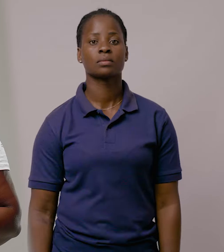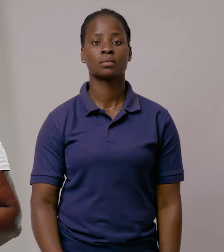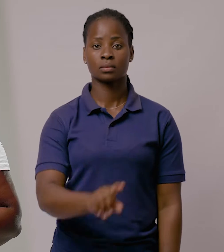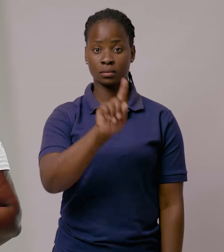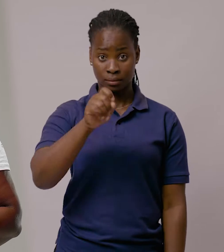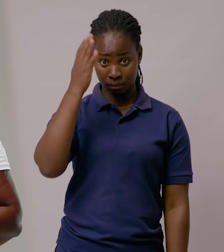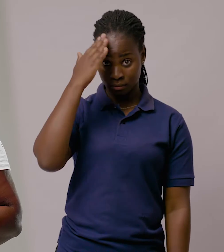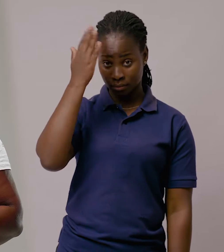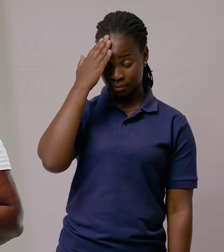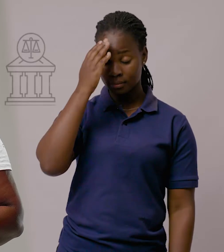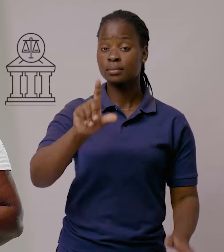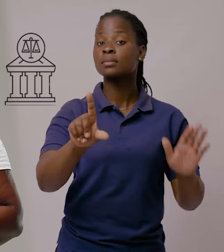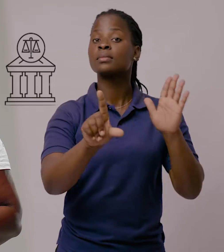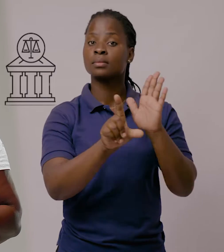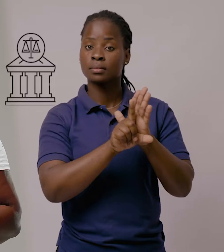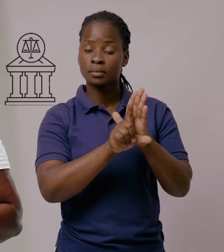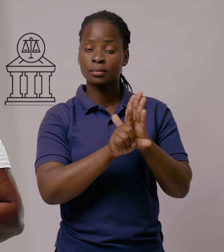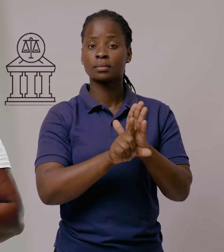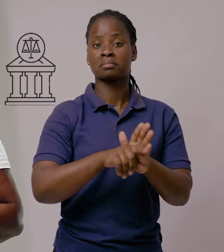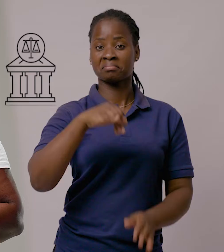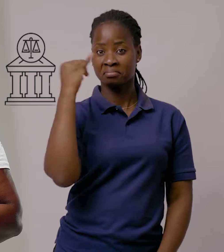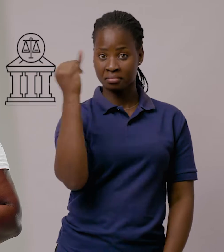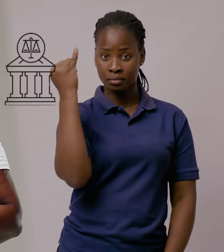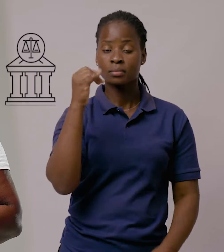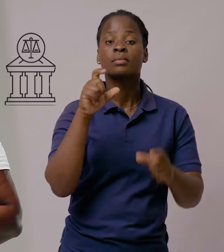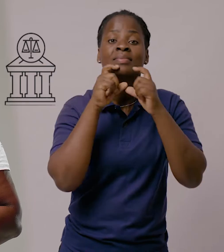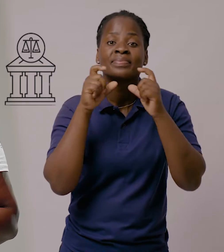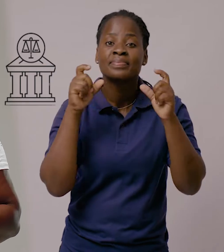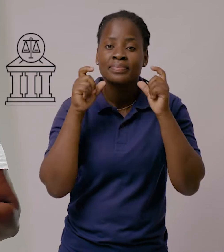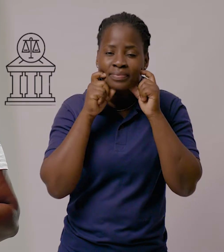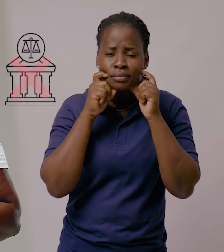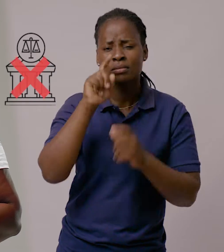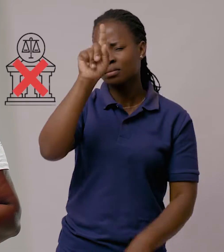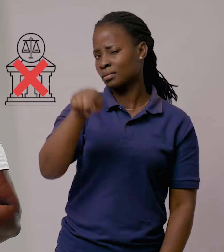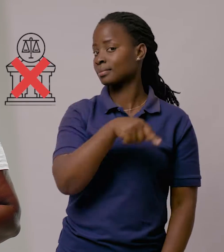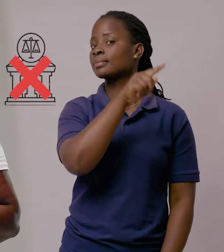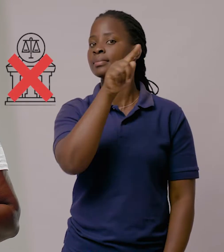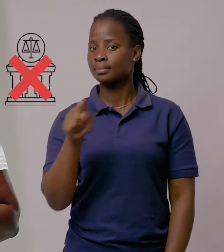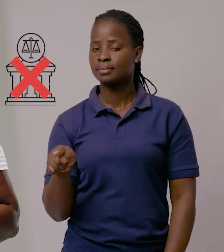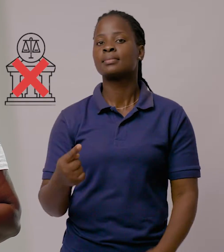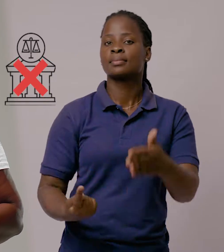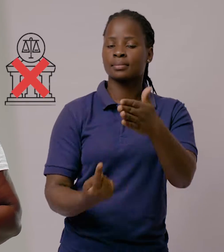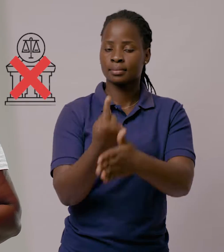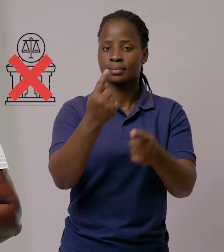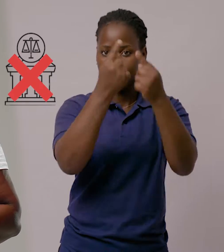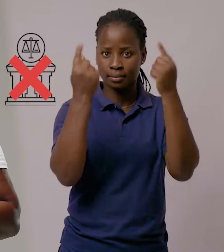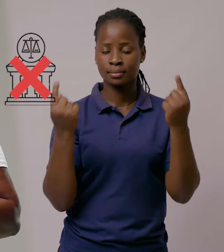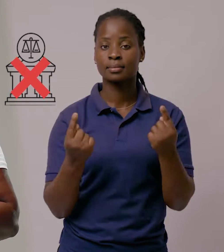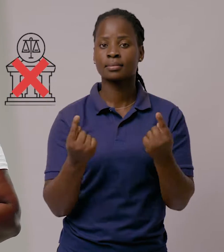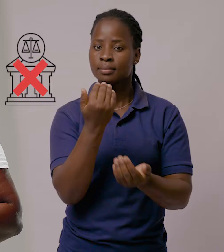Sabia que, por lei, as autoridades moçambicanas estão proibidas de realizar